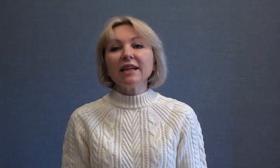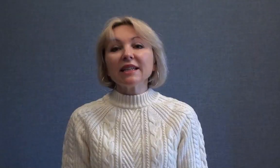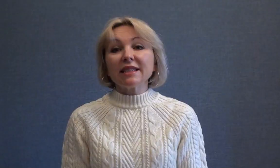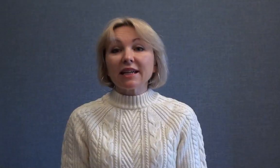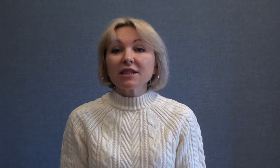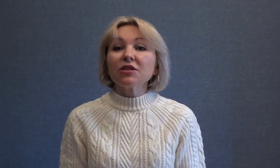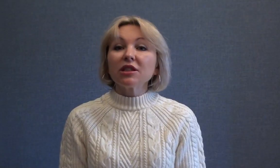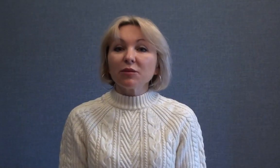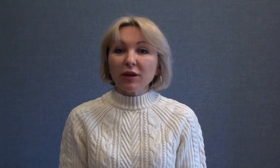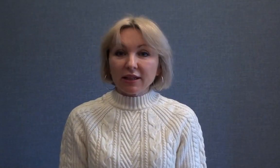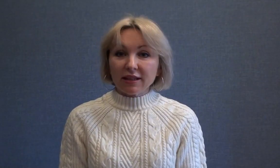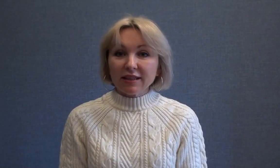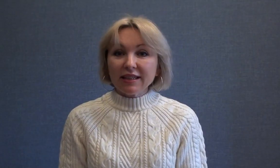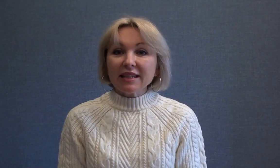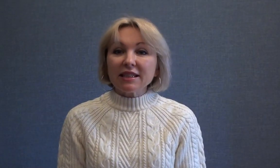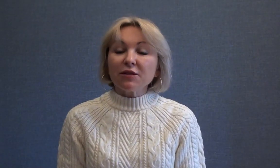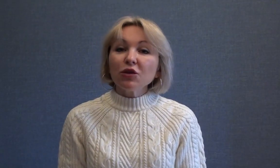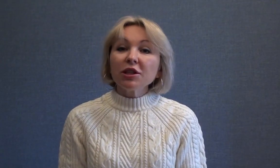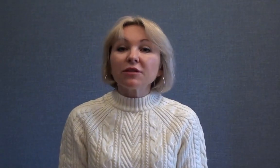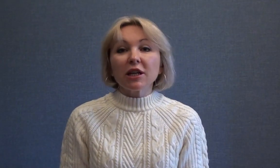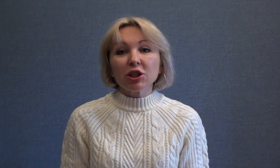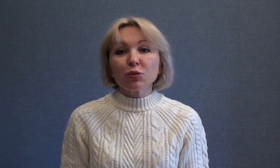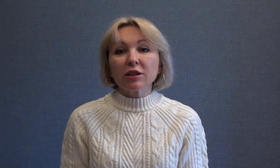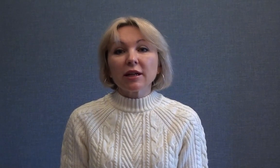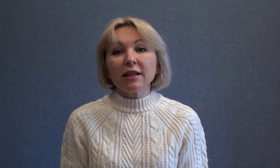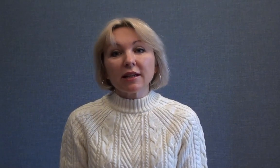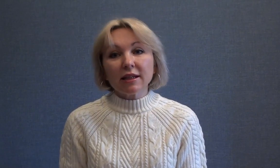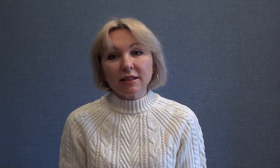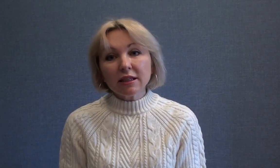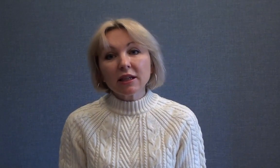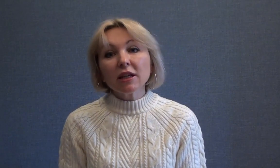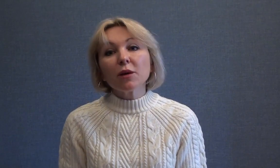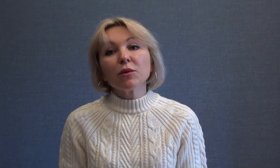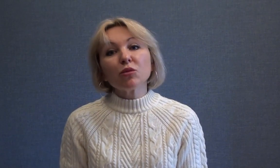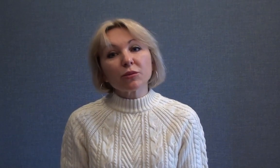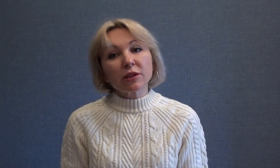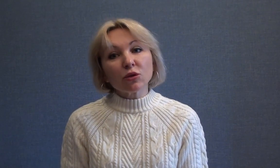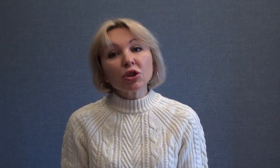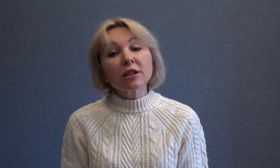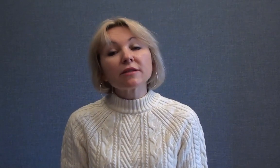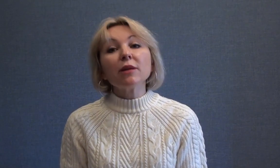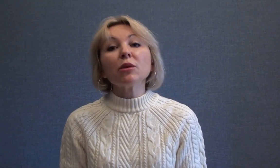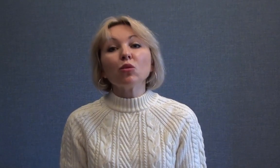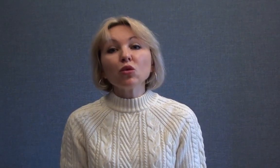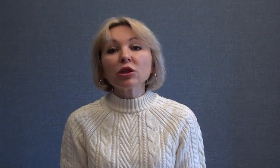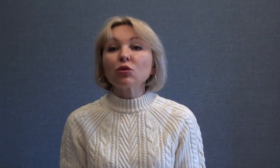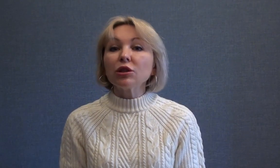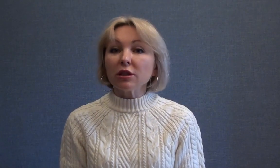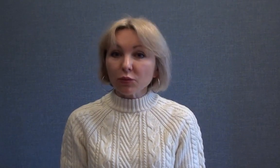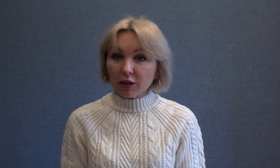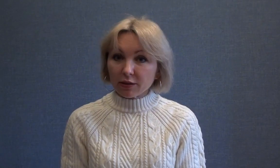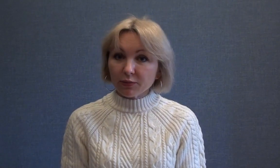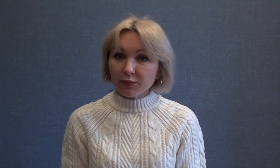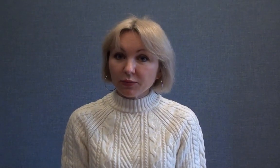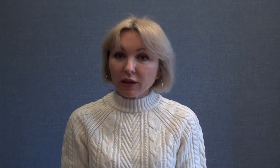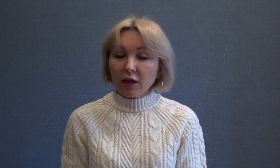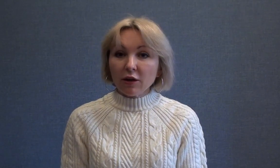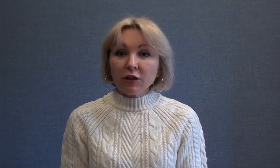Здравствуйте, ребята! Сегодня в нашей музыкальной гостиной мы будем слушать с вами музыку зимы. Вы